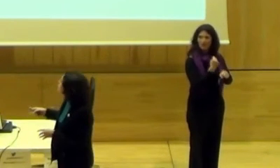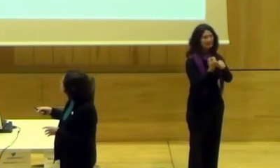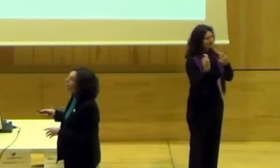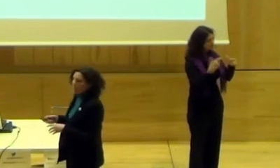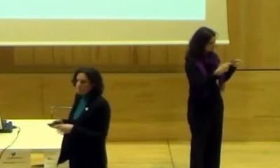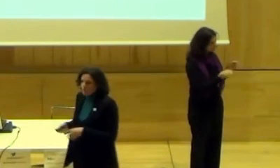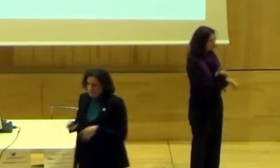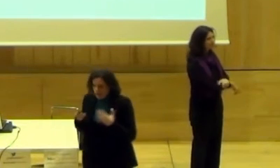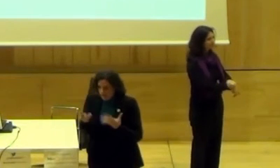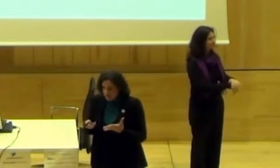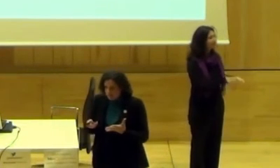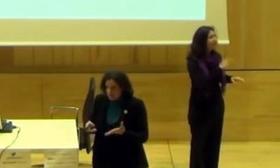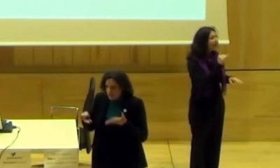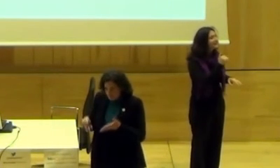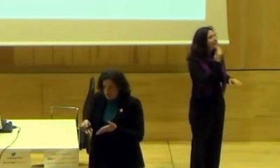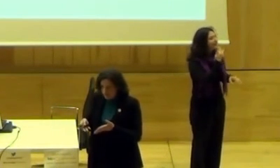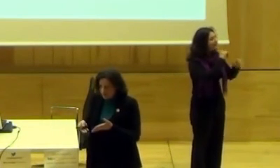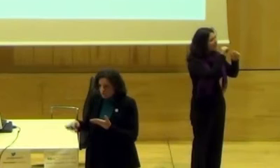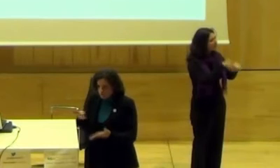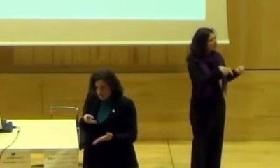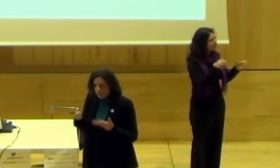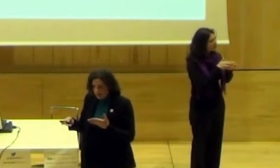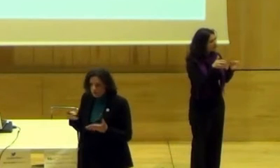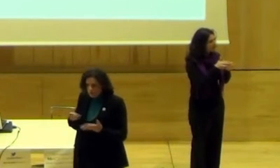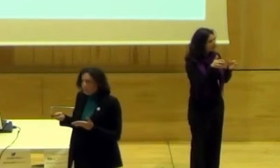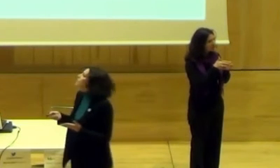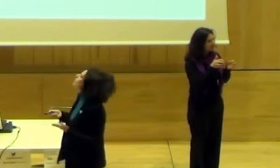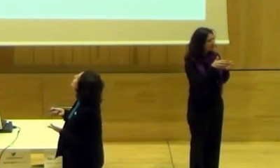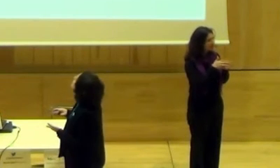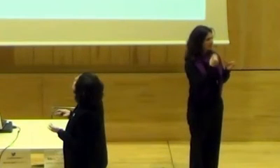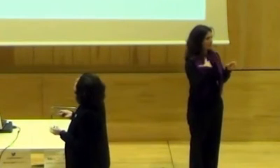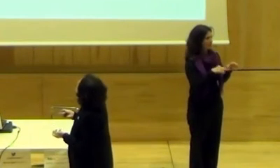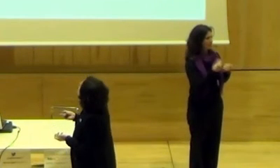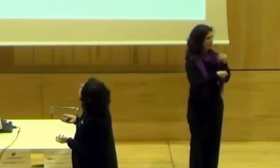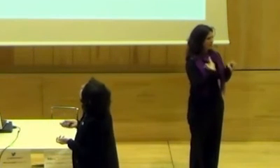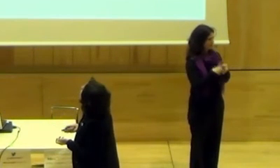Así la de Pilar. Estupendo. Pues digo que hay ejemplos, aquí en Granada, donde se pueden hacer las cosas.